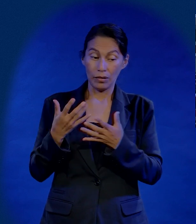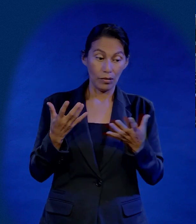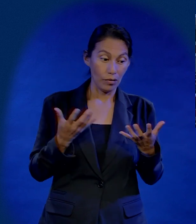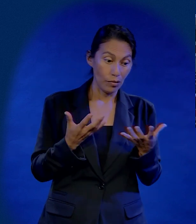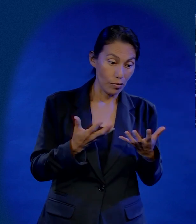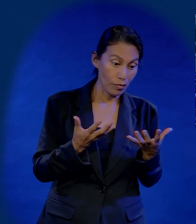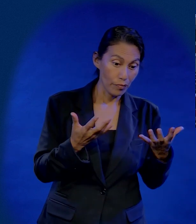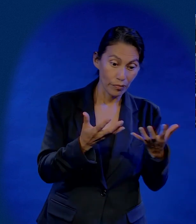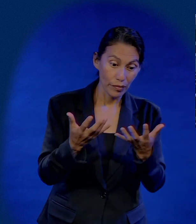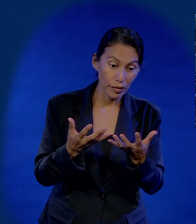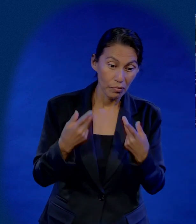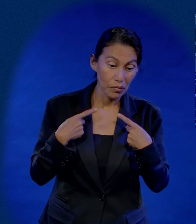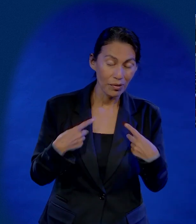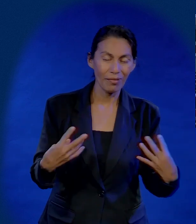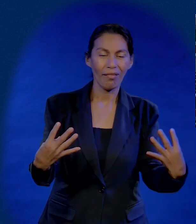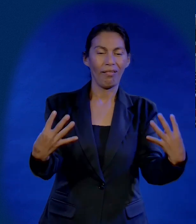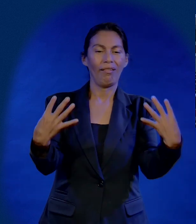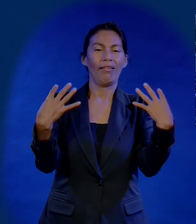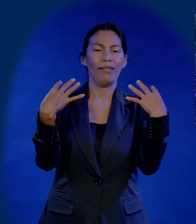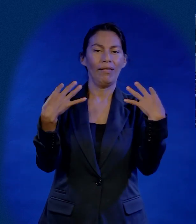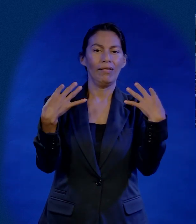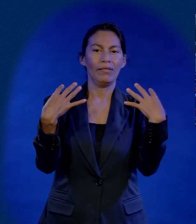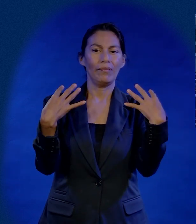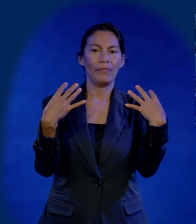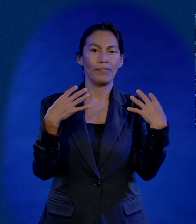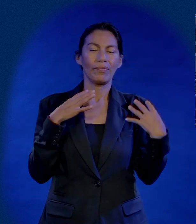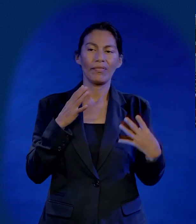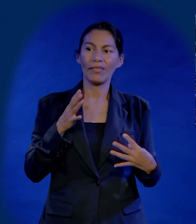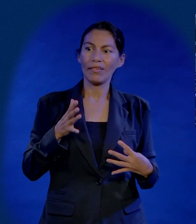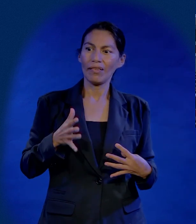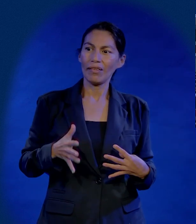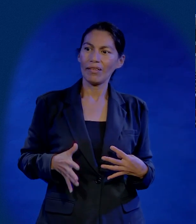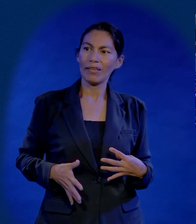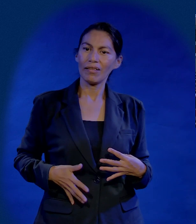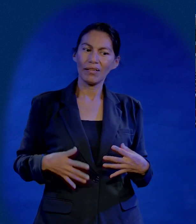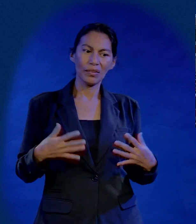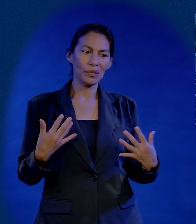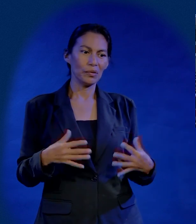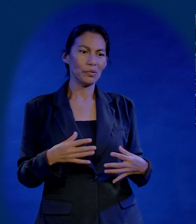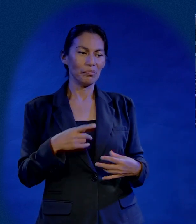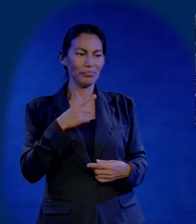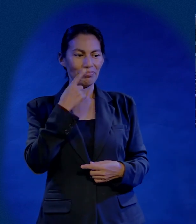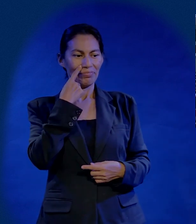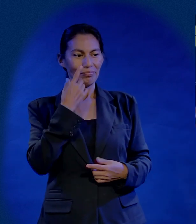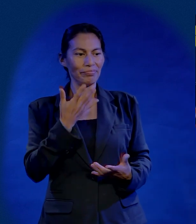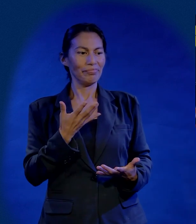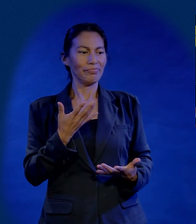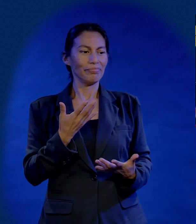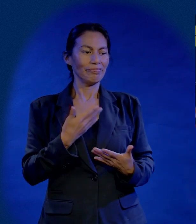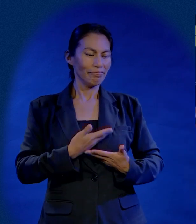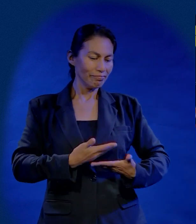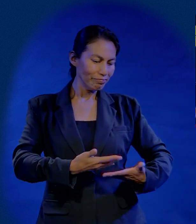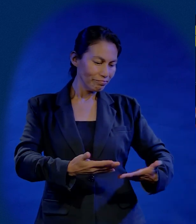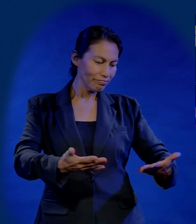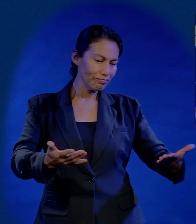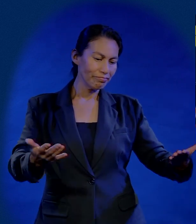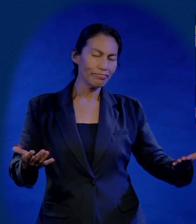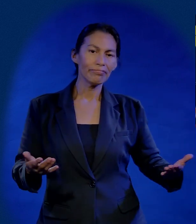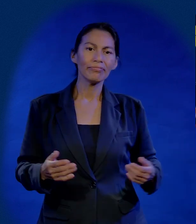Antes, hacen todas sus obras para ser vistos por los hombres, pues ensanchan sus filacterias y